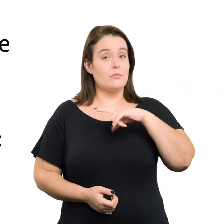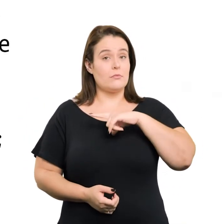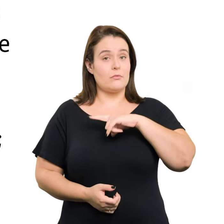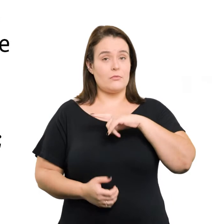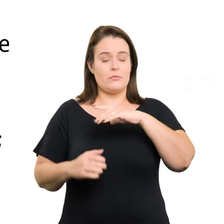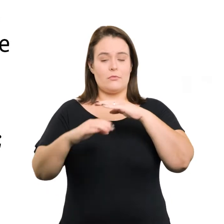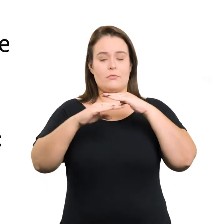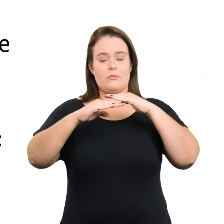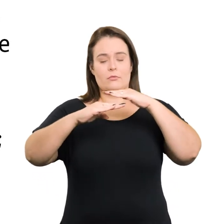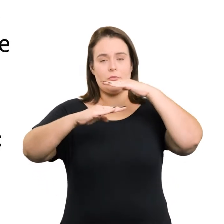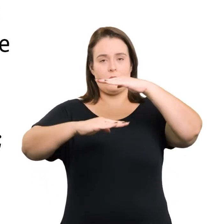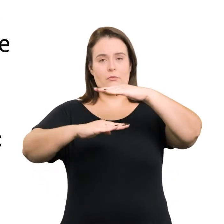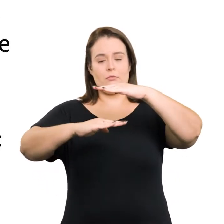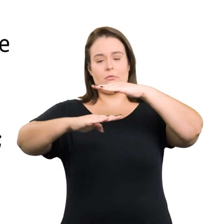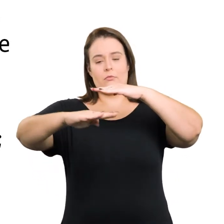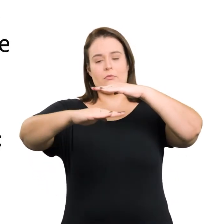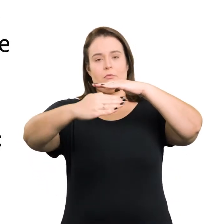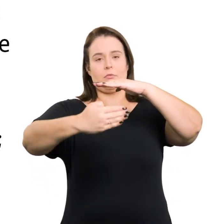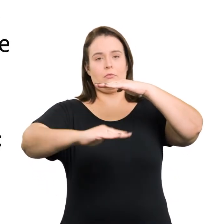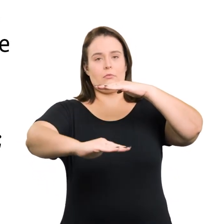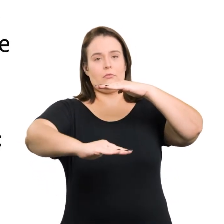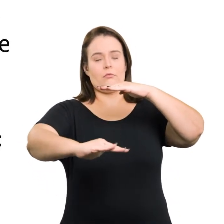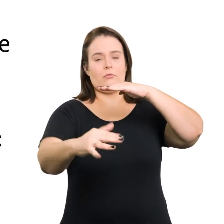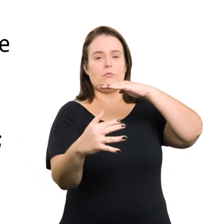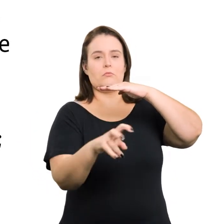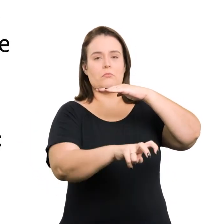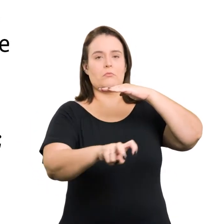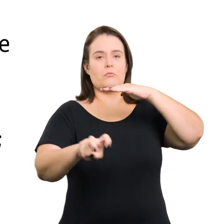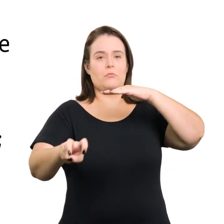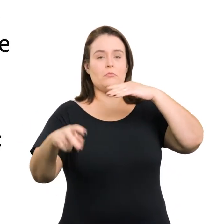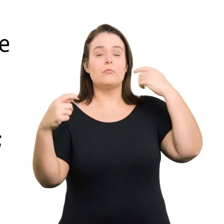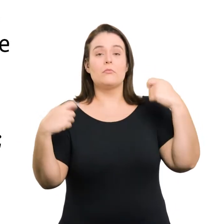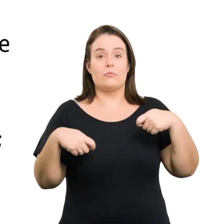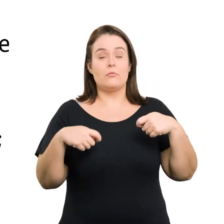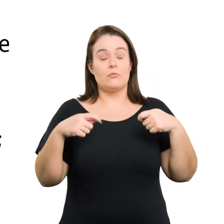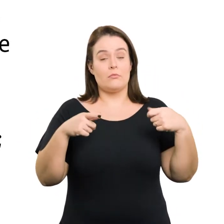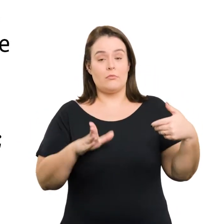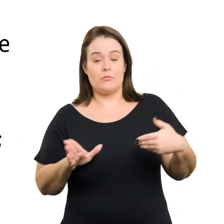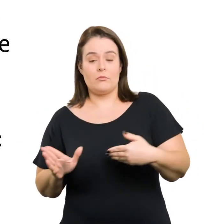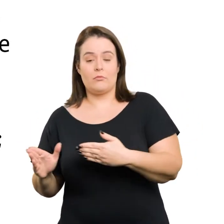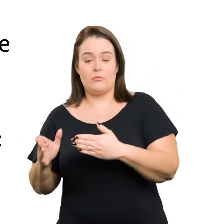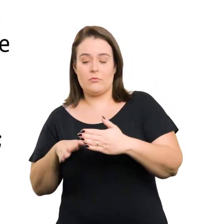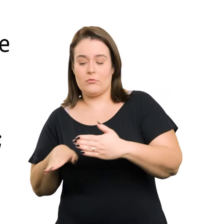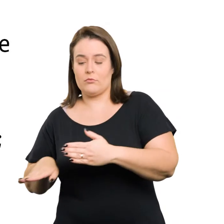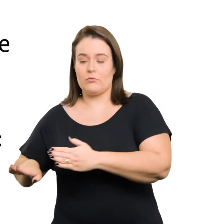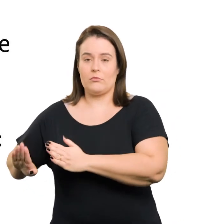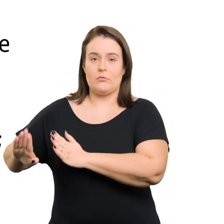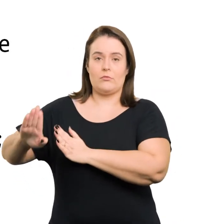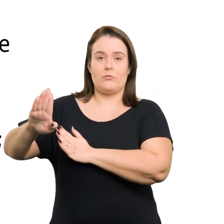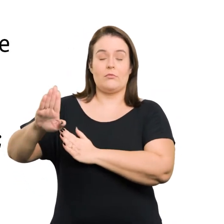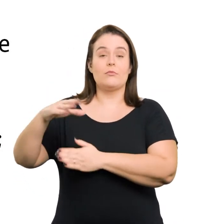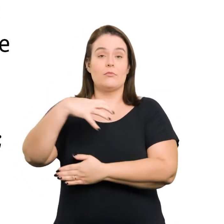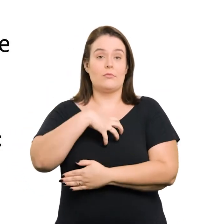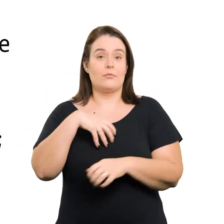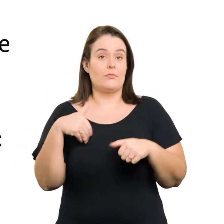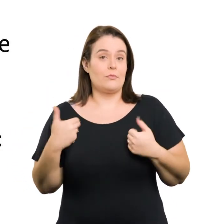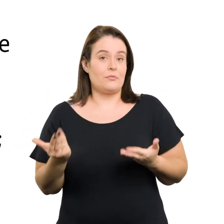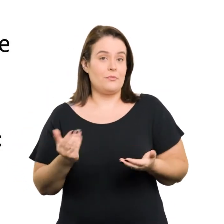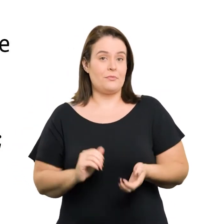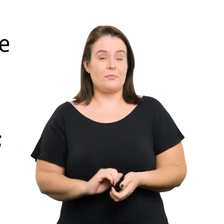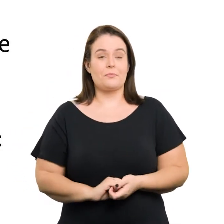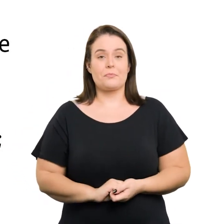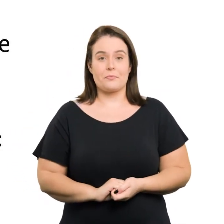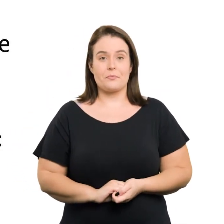caso da existência de 10 níveis entre o palco e a plateia Admite-se rota acessível por meio de rampa com as